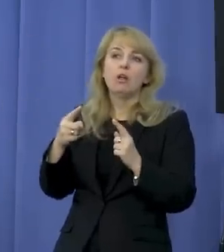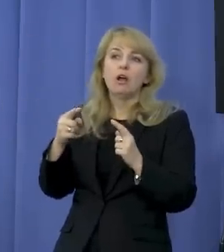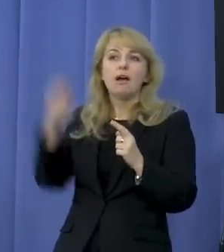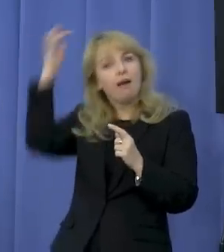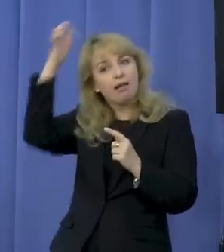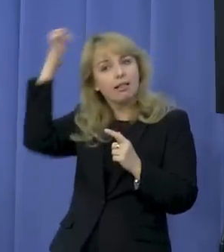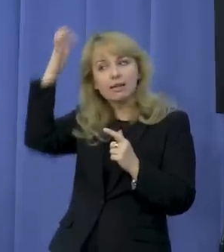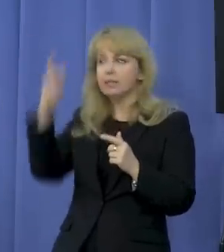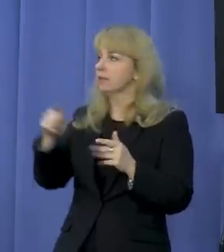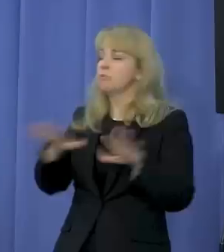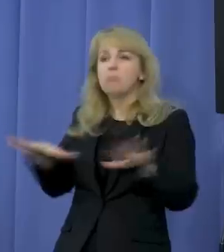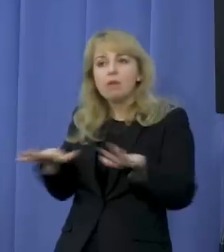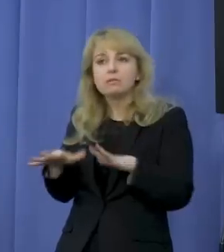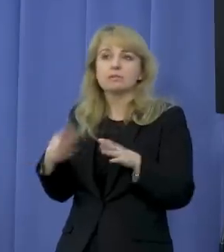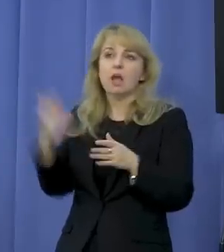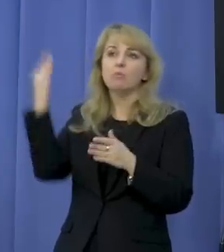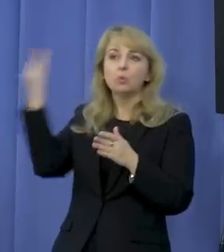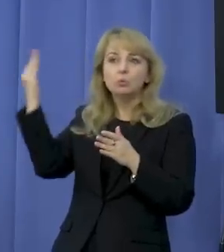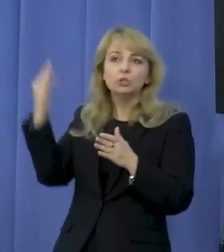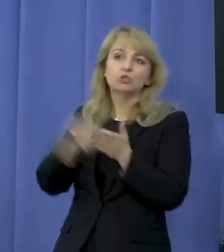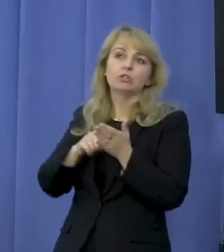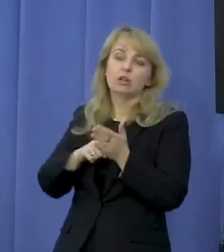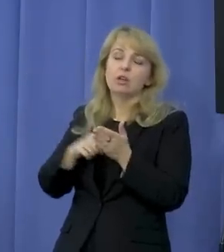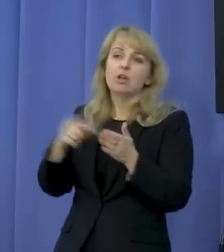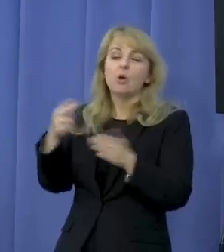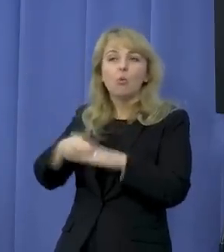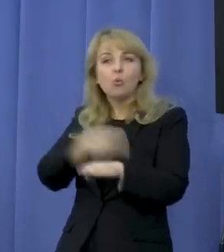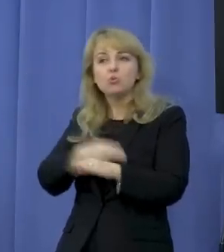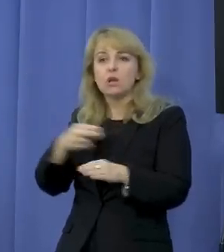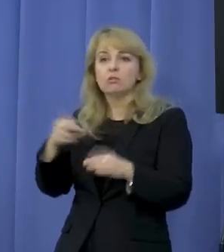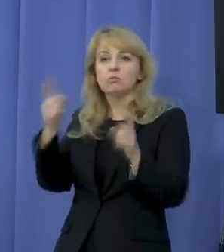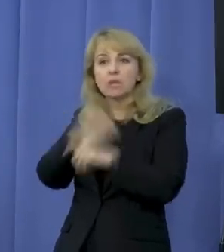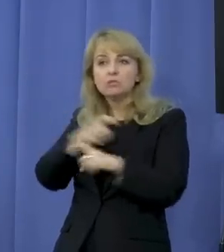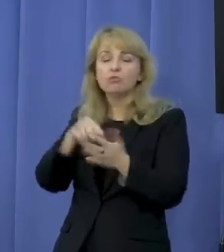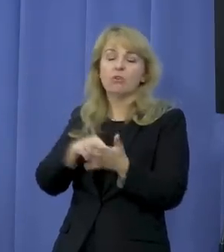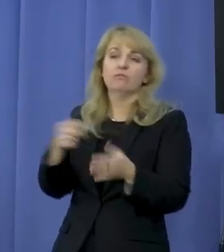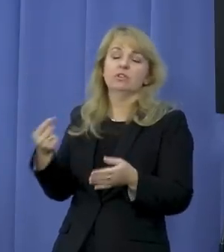w miejscach publicznych, w urzędach państwowych.